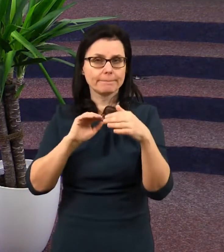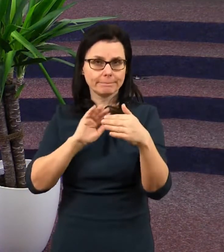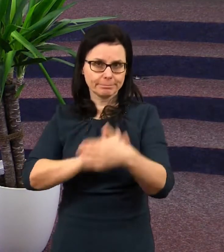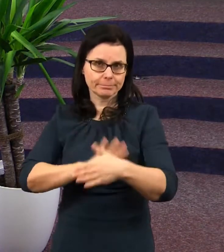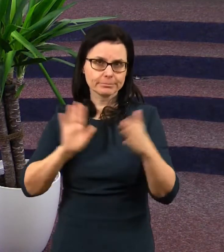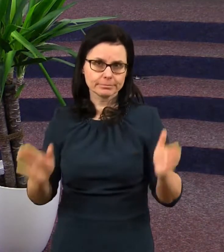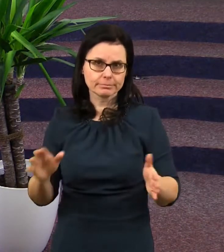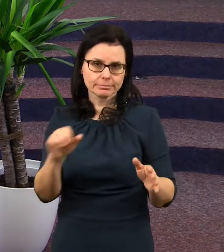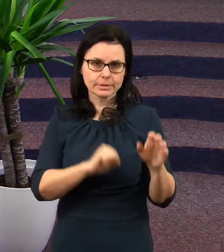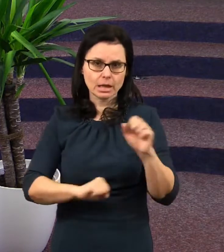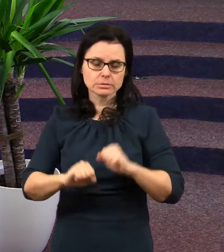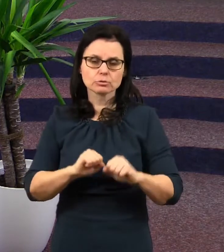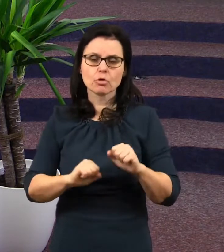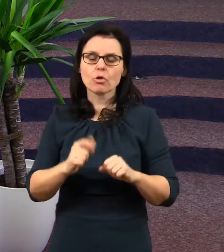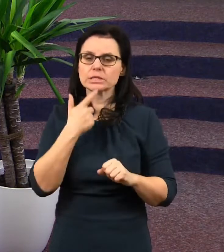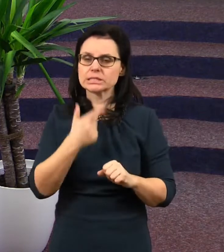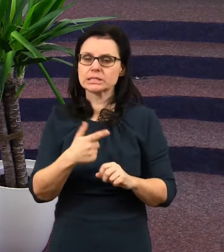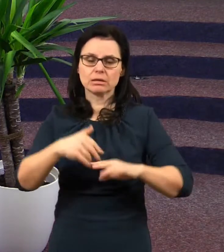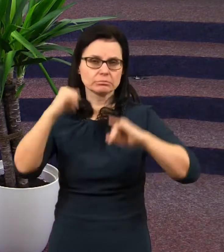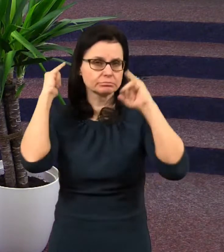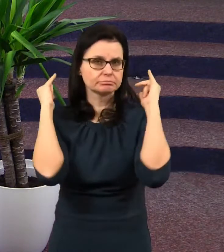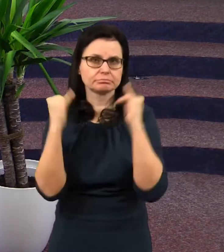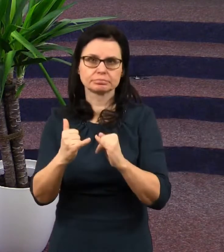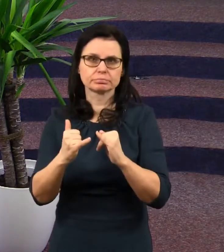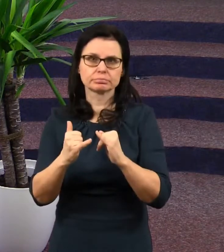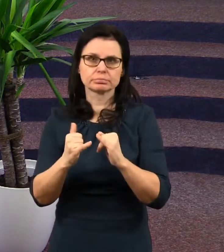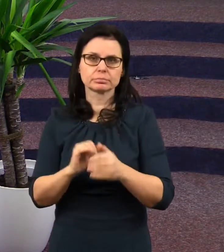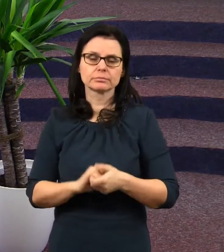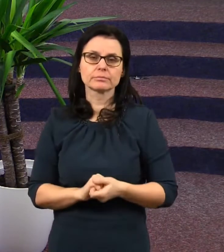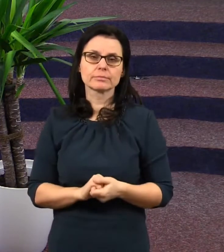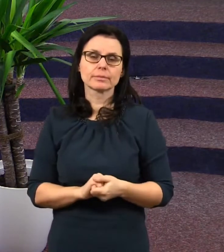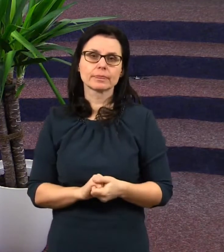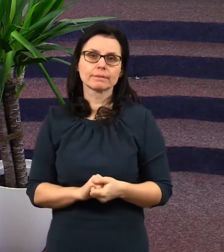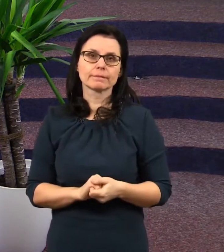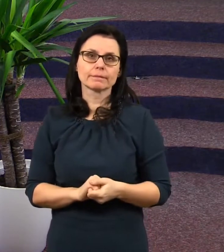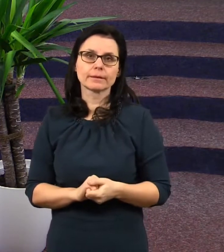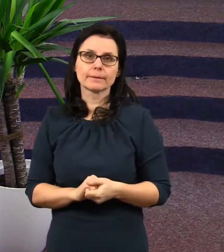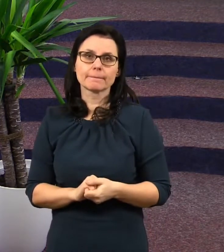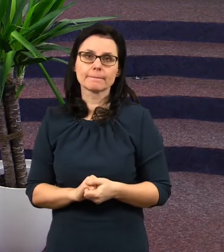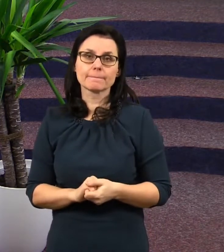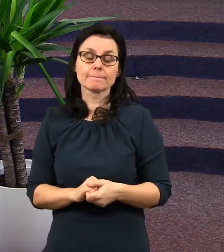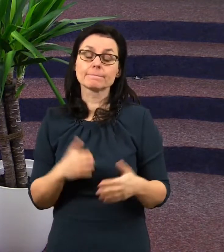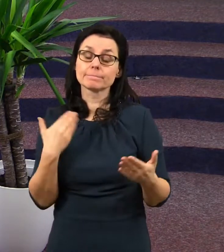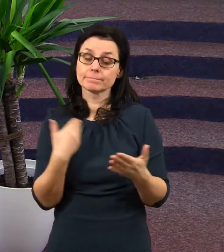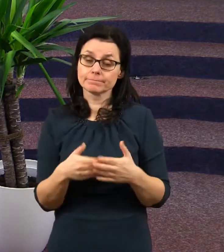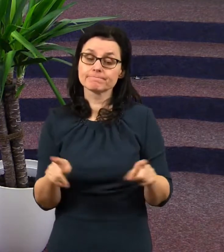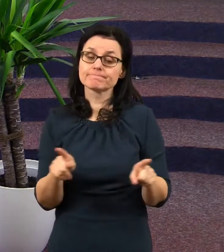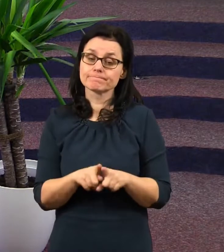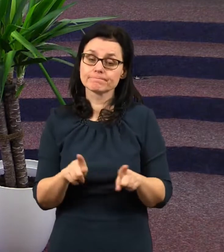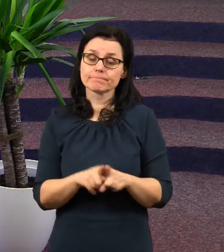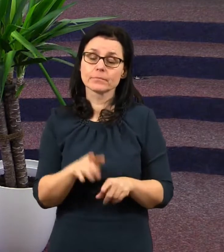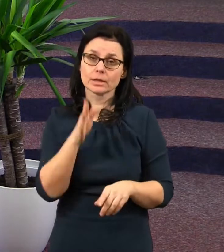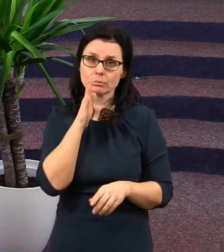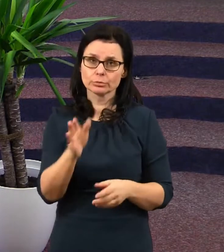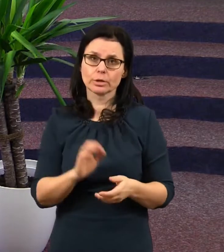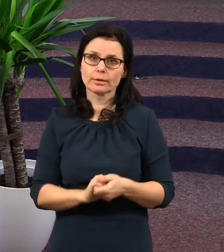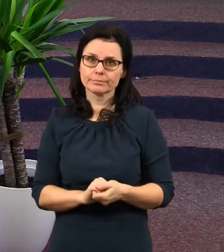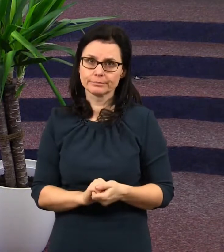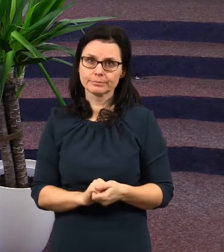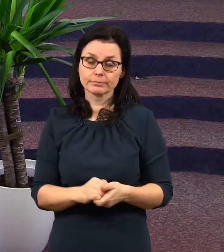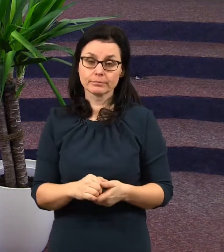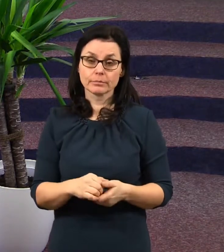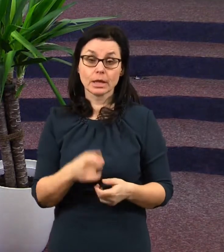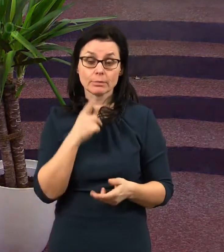schopni dobít. Nebojte se, vrhneme se na něj. A tak se i také stane. Viděl jsem, jak